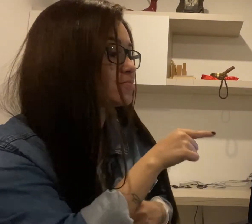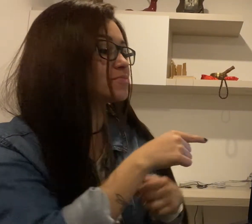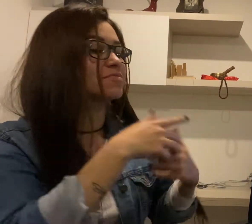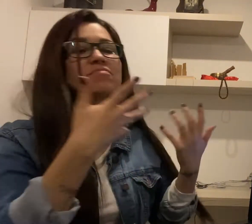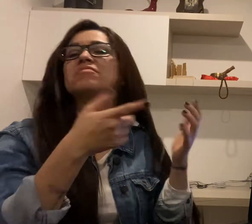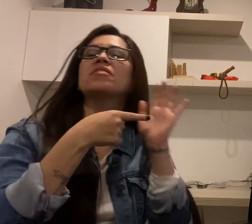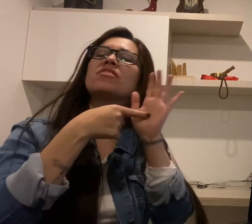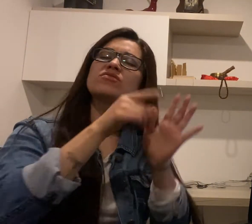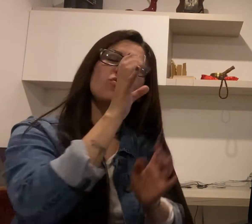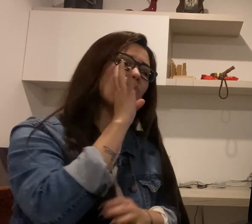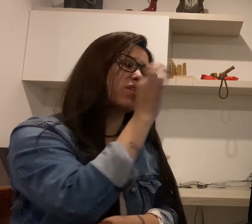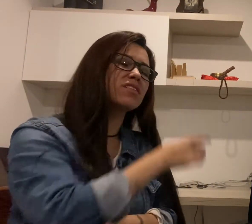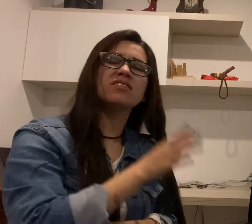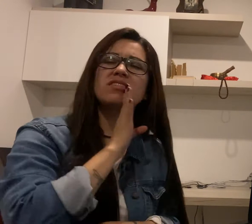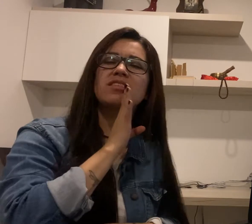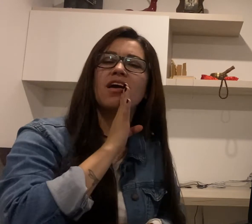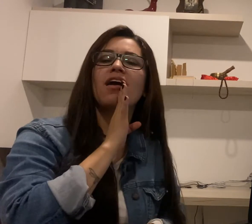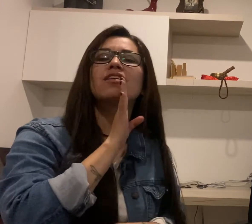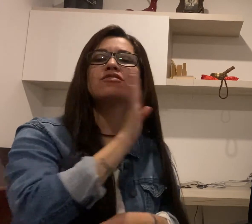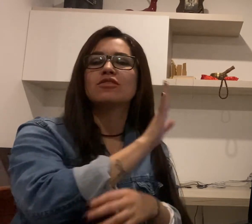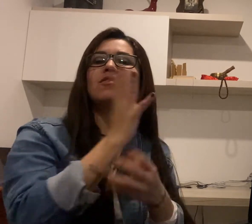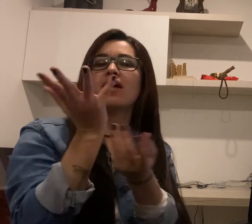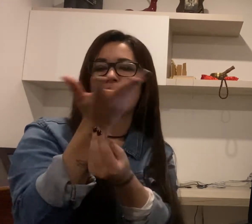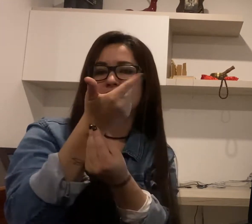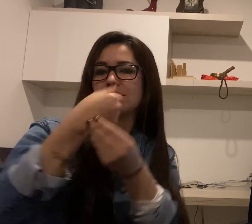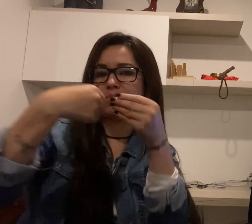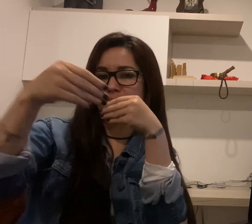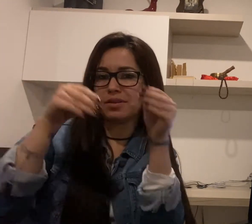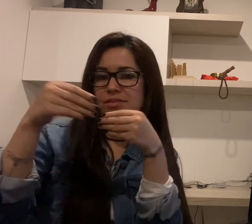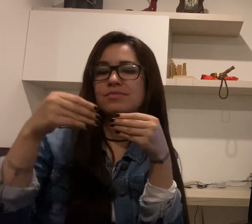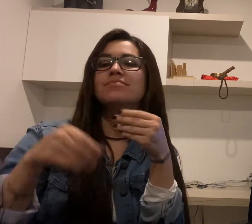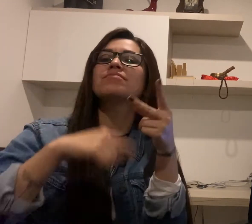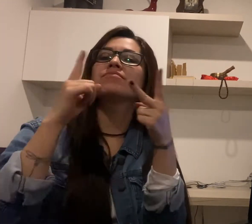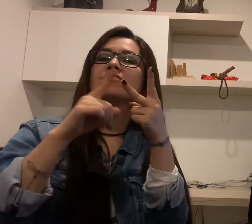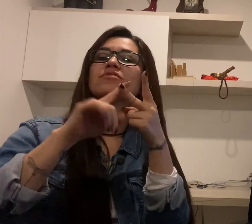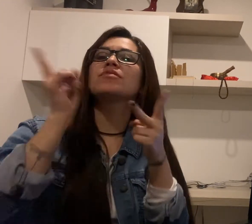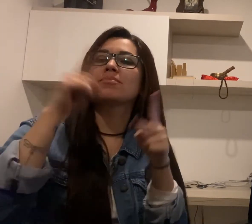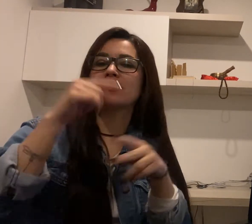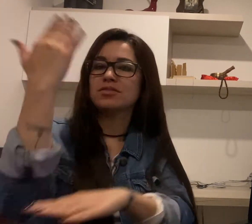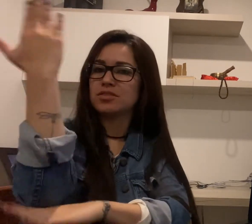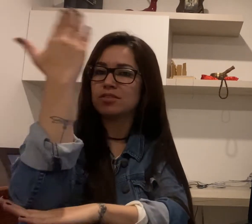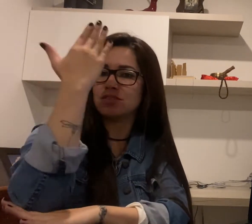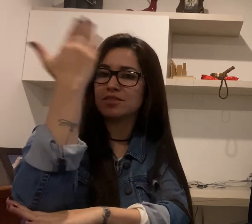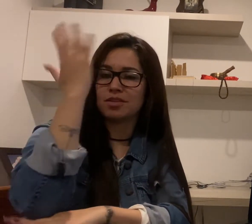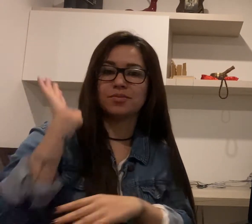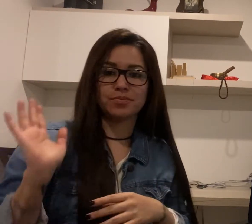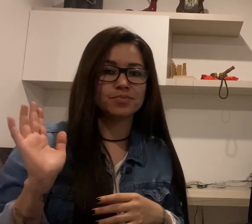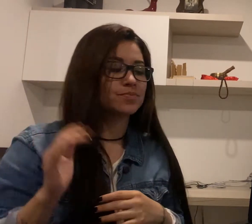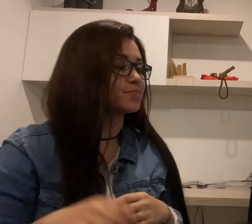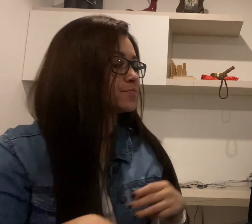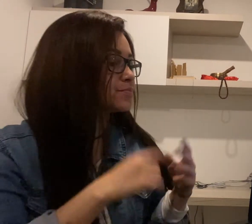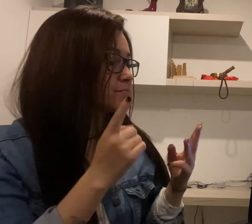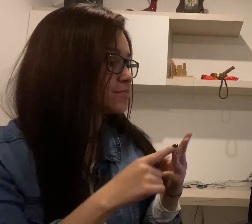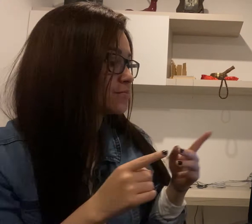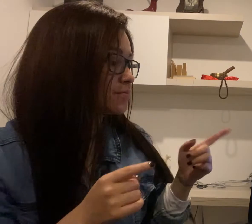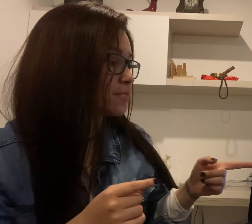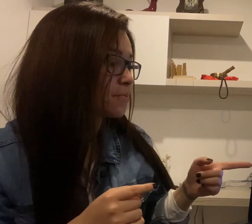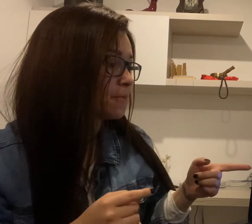que trabajó arduamente en este arte, en su nacimiento y el desarrollo de